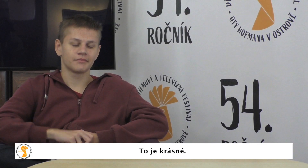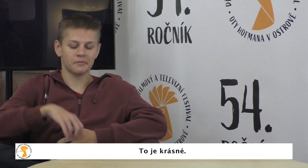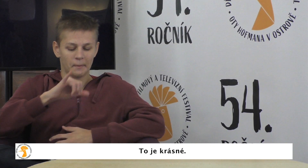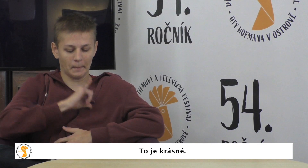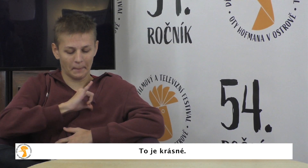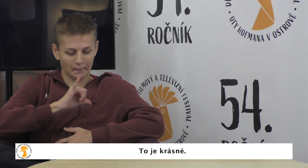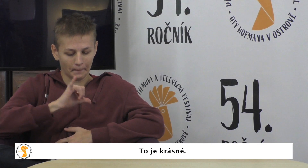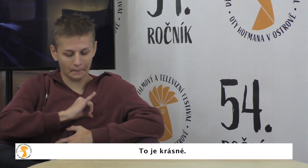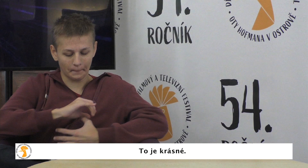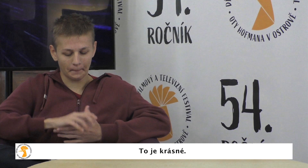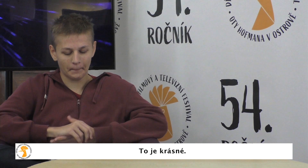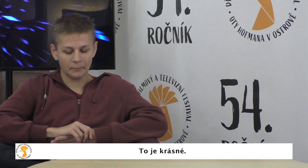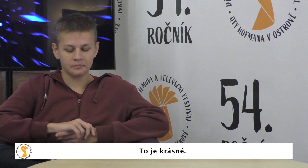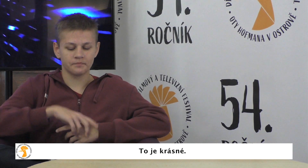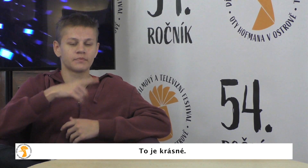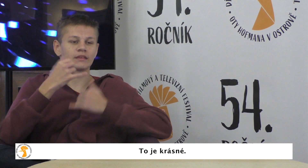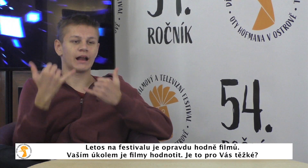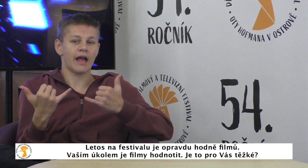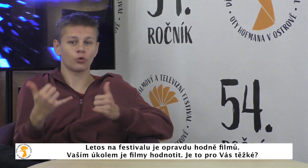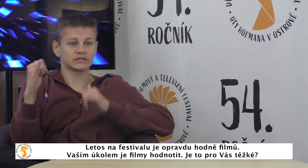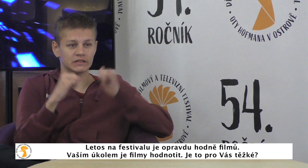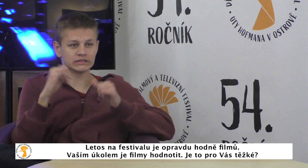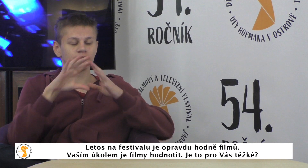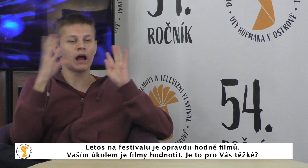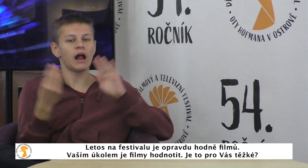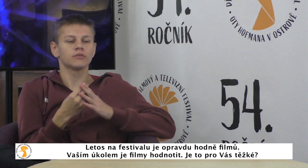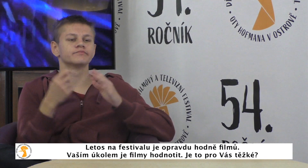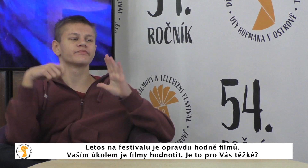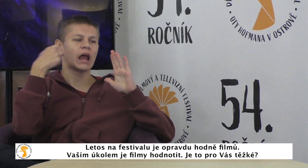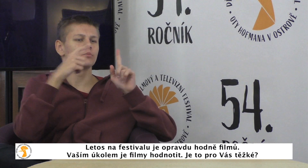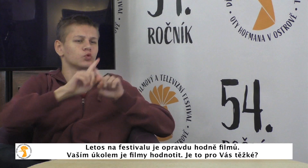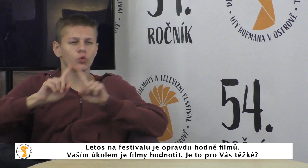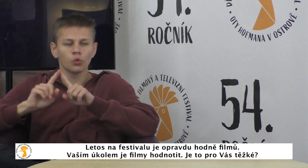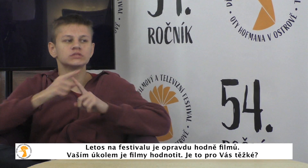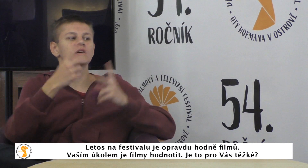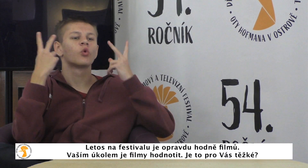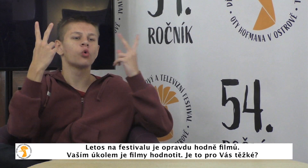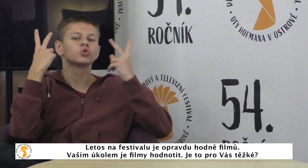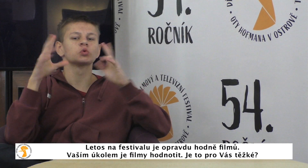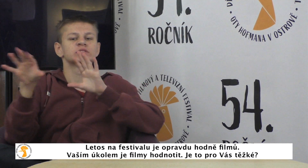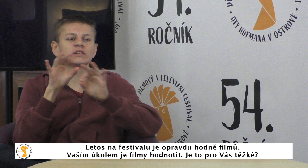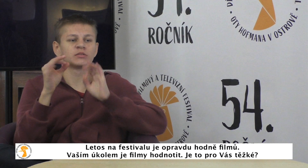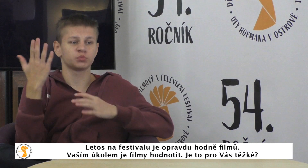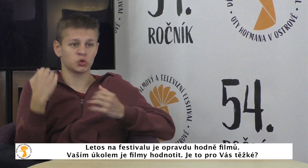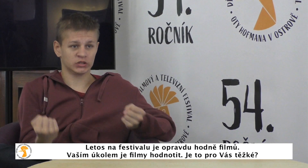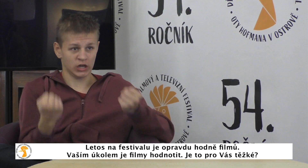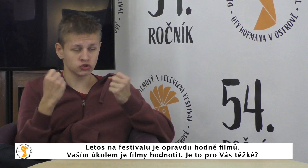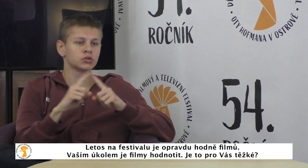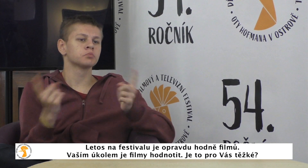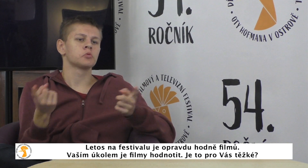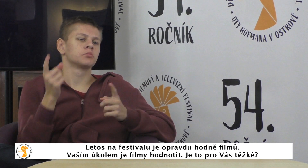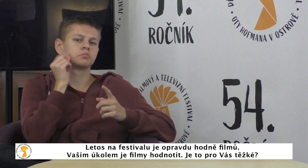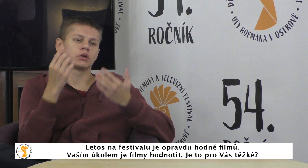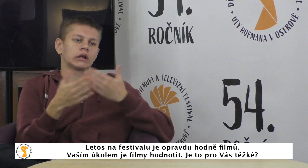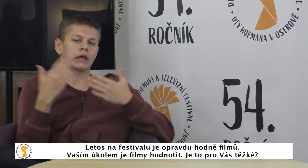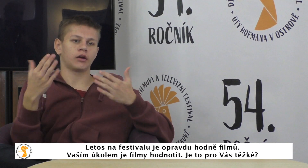To je krásné. Letos na festivalu je opravdu hodně filmů. Vaším úkolem je filmy